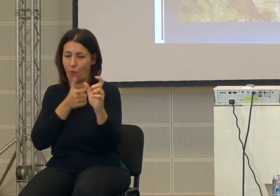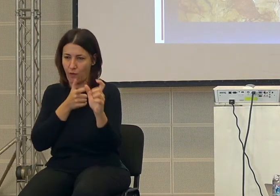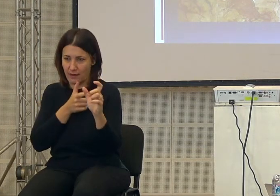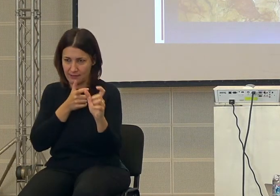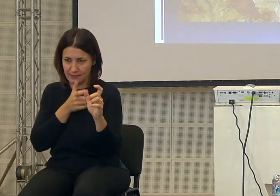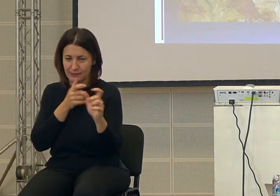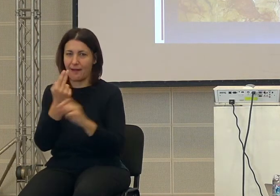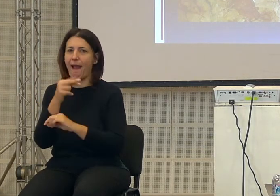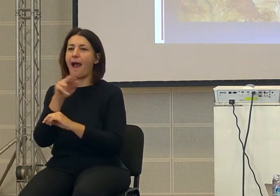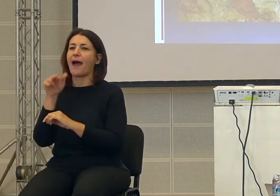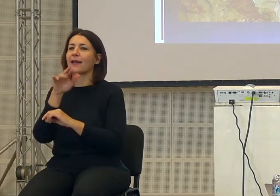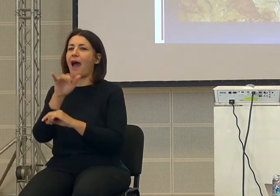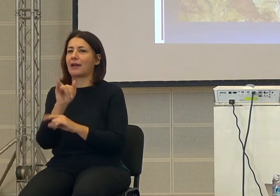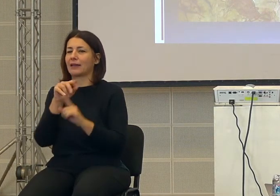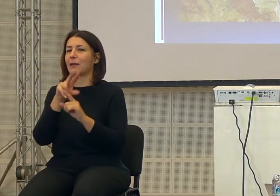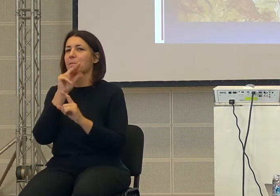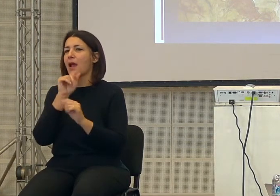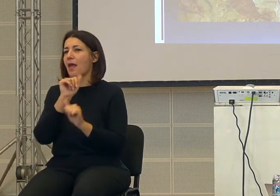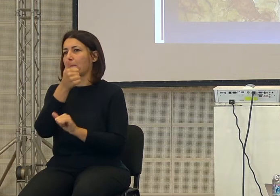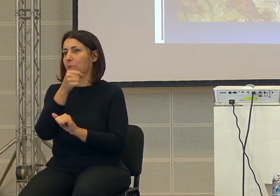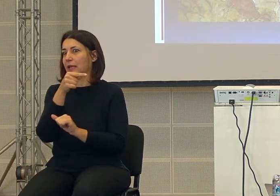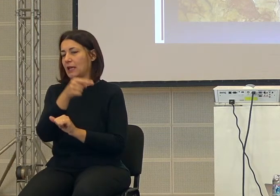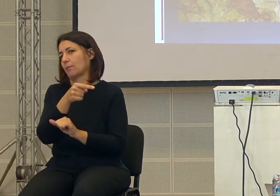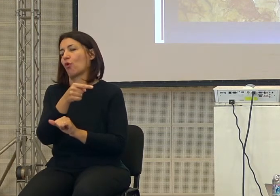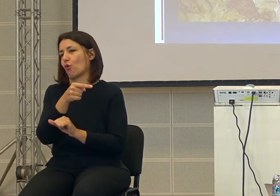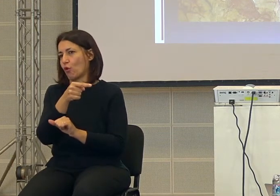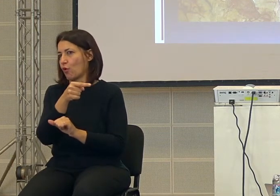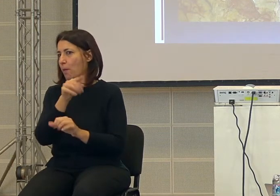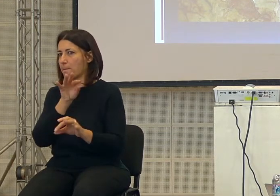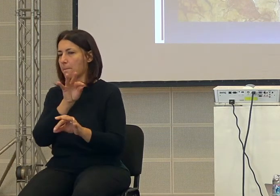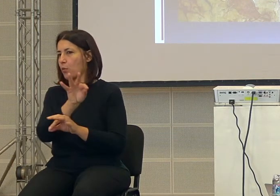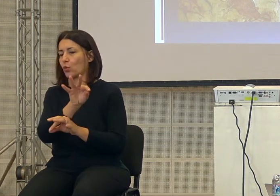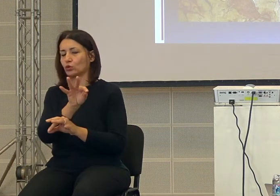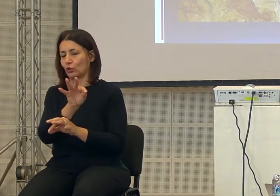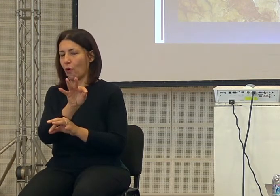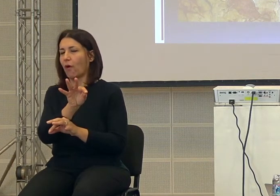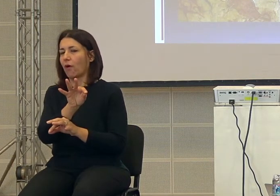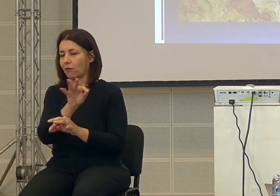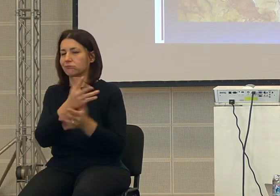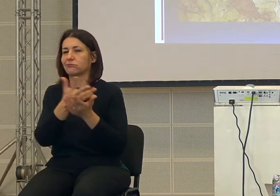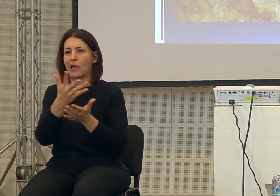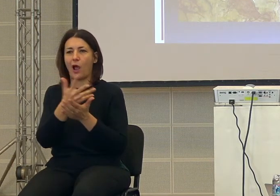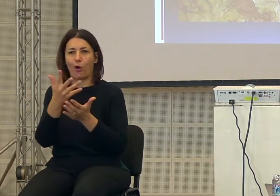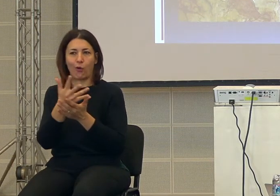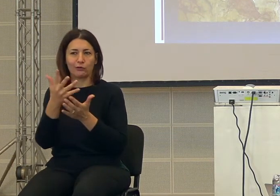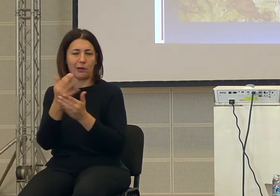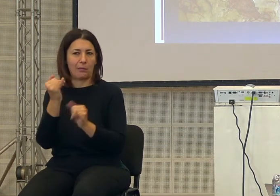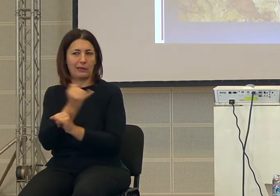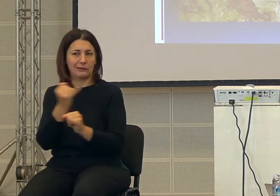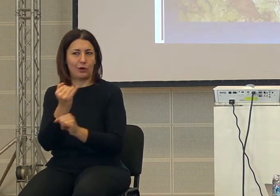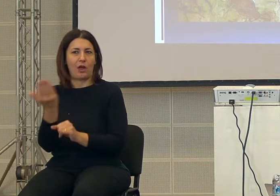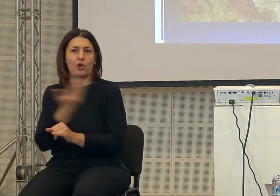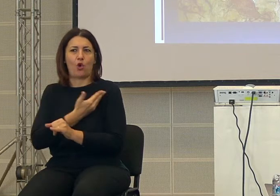E qui Harari ha, ha la prima, secondo me, il primo modo sorprendente di raccontare quello che è successo. Dice,